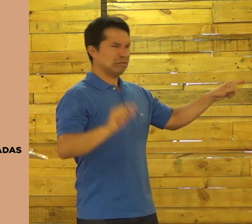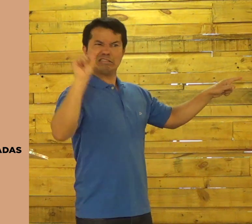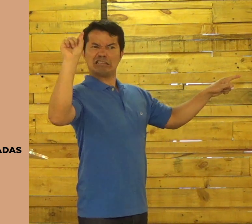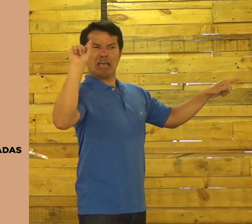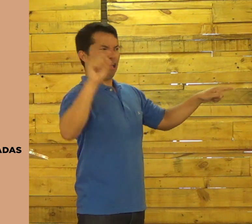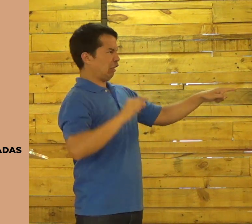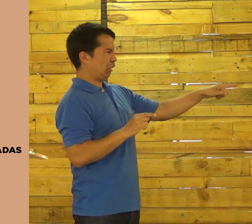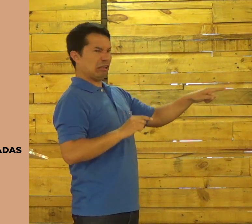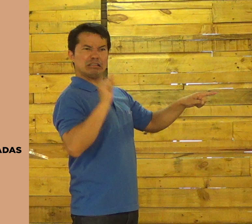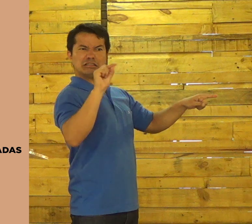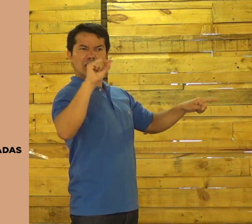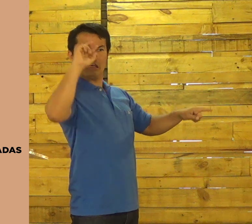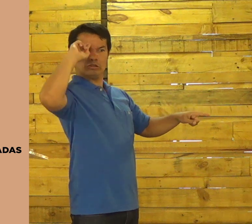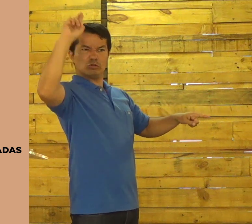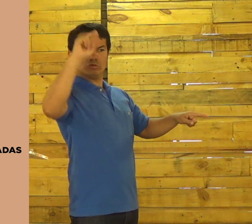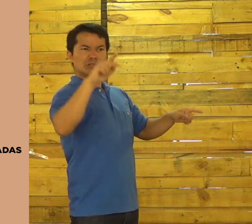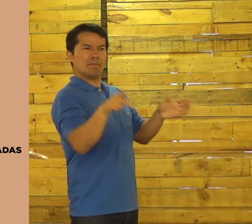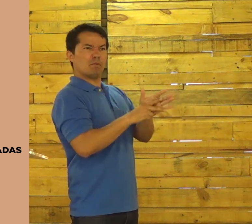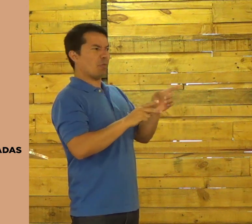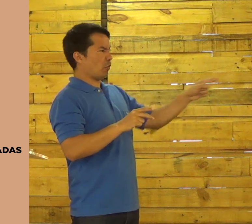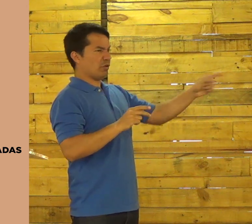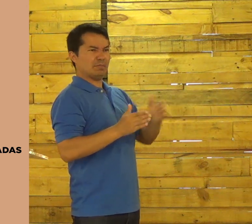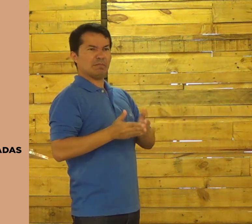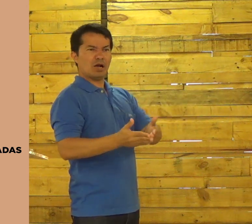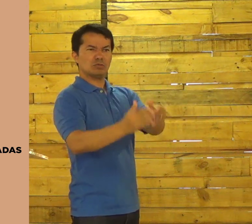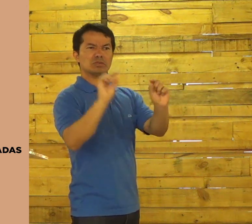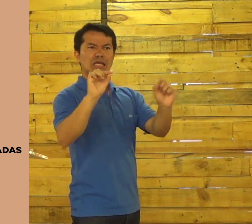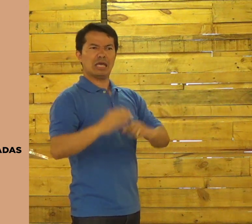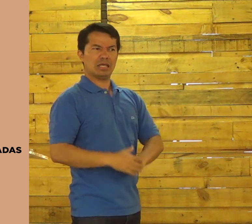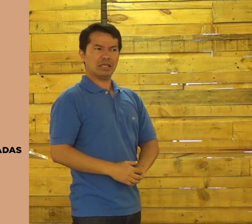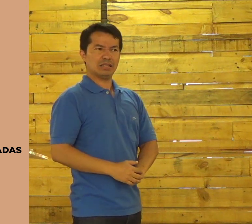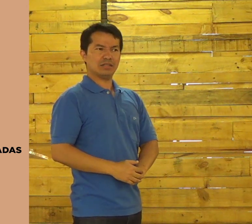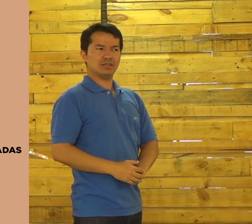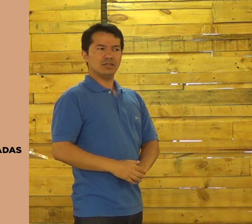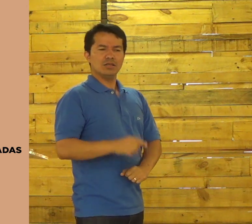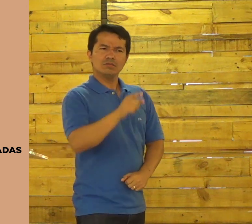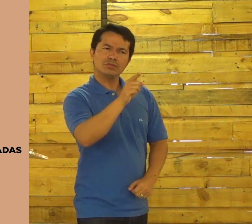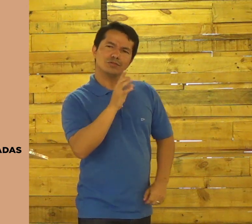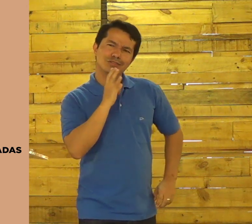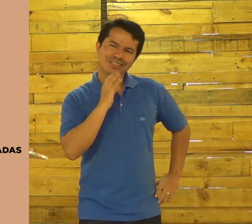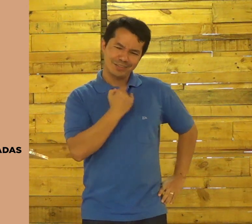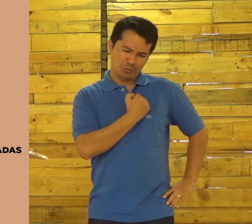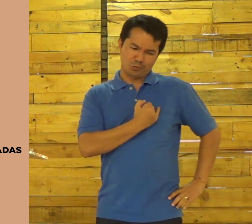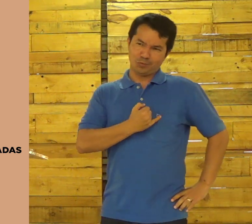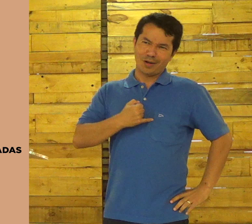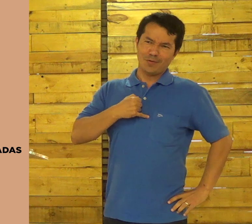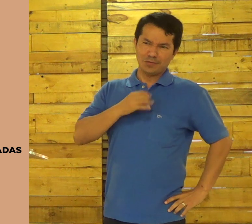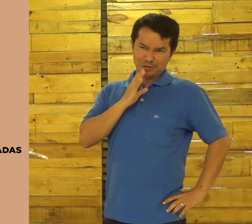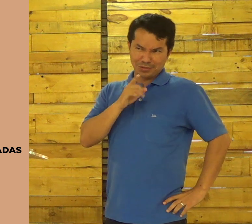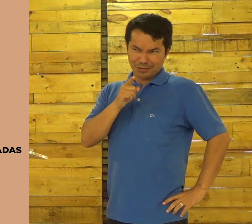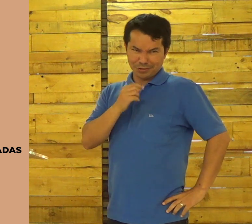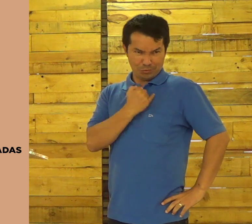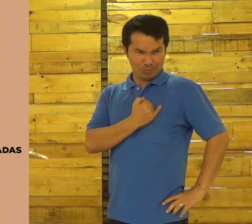Pedro e André, eles eram podres, simples. Conhece João?